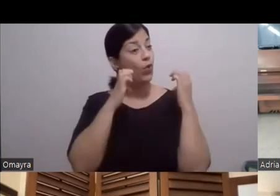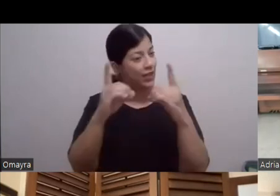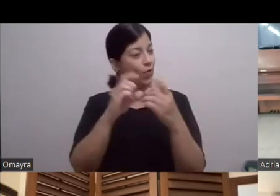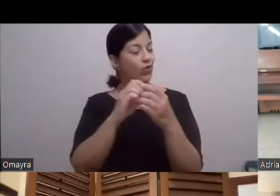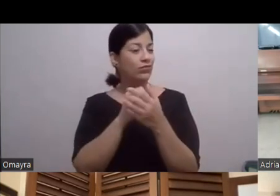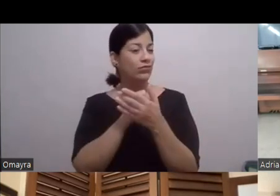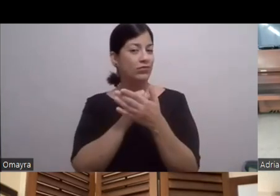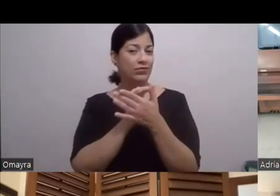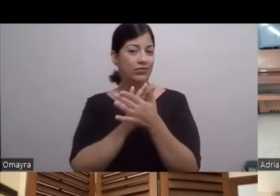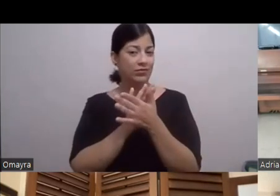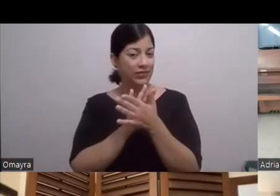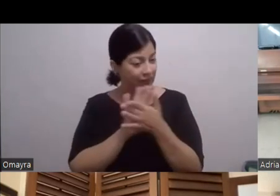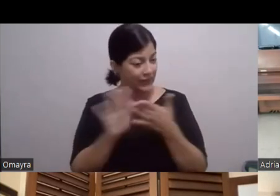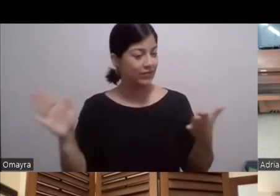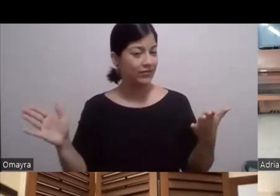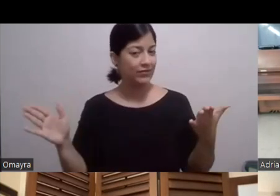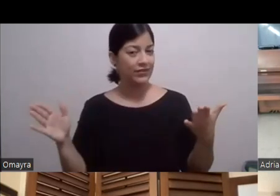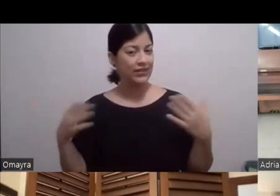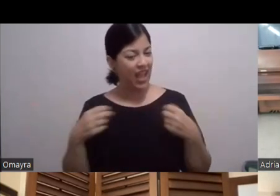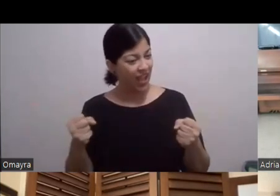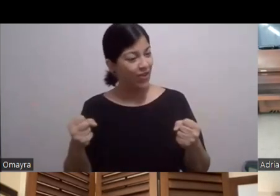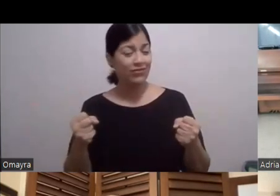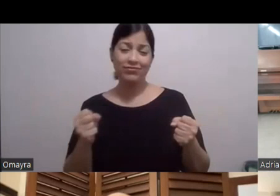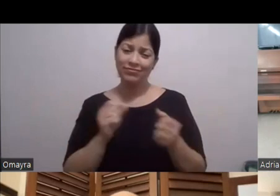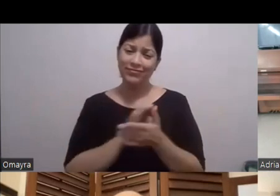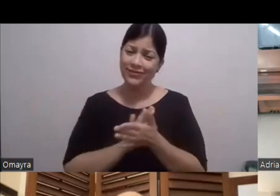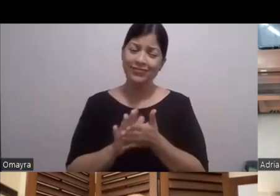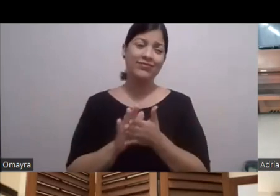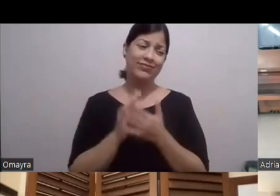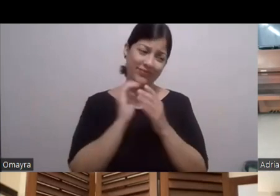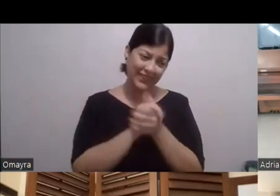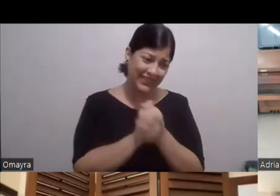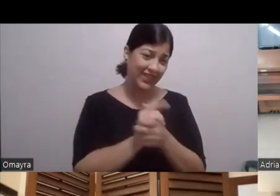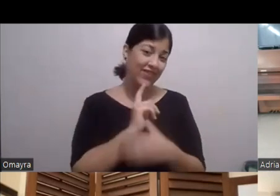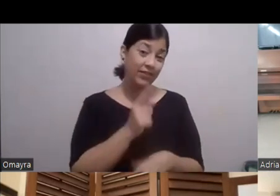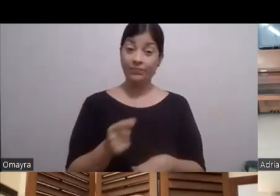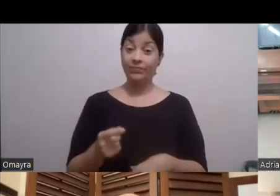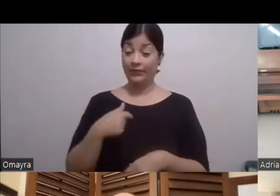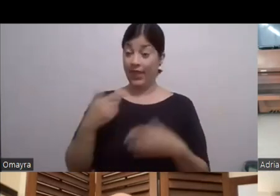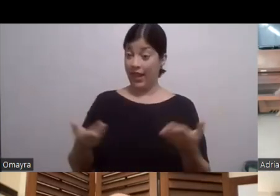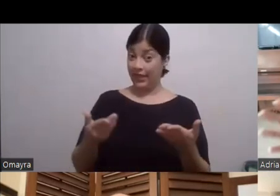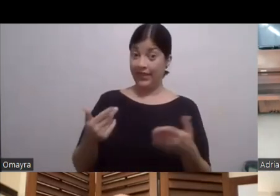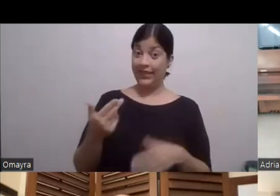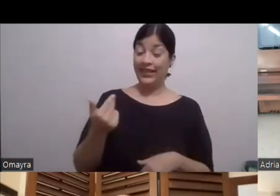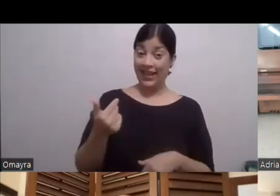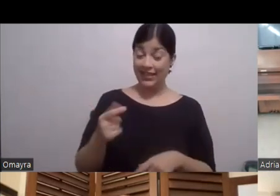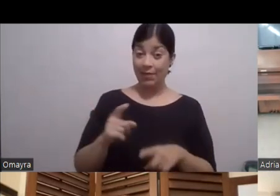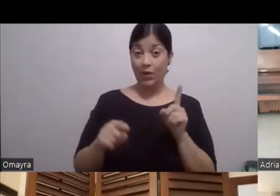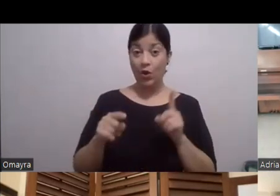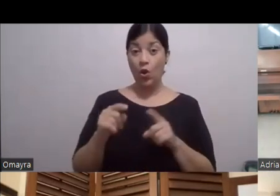Qué chévere Qué bueno Felicidades Gracias Y aquí son Trece y Cuerzo Blanco Que ya mismo El año que viene Son 35